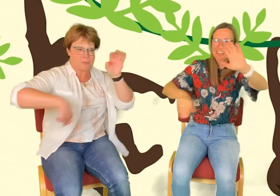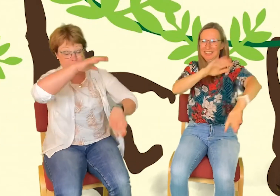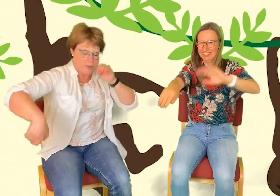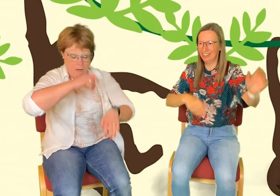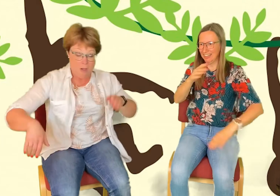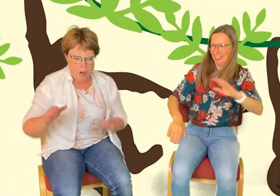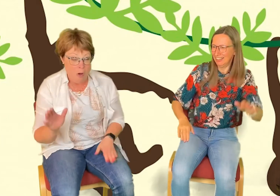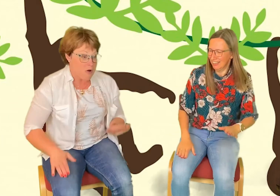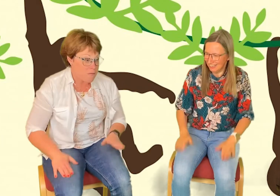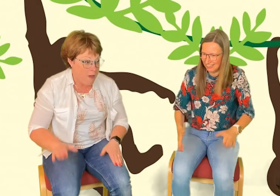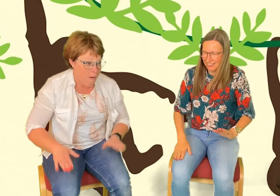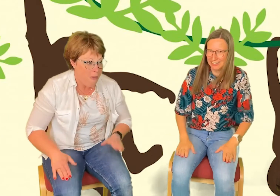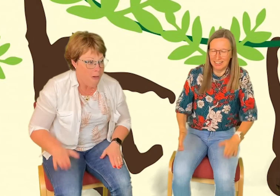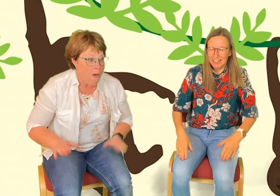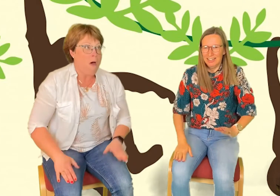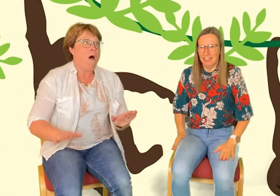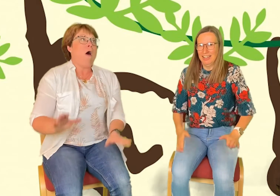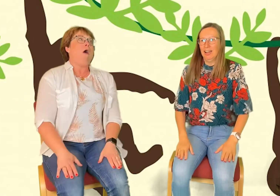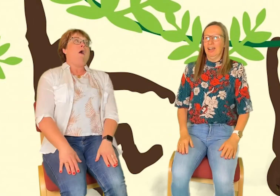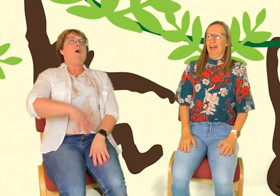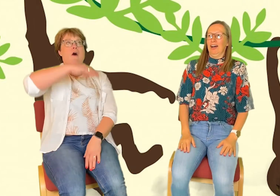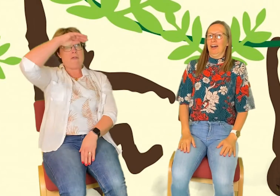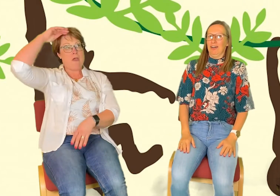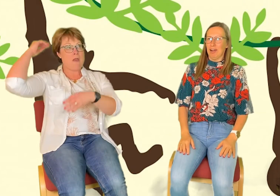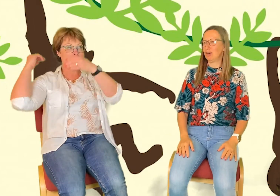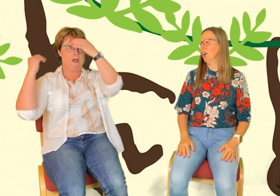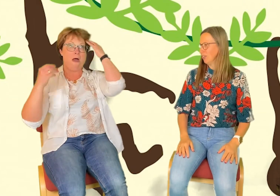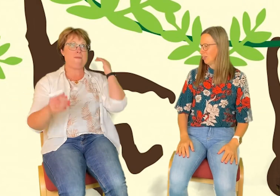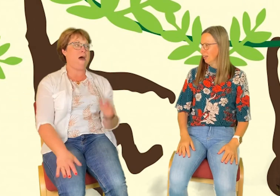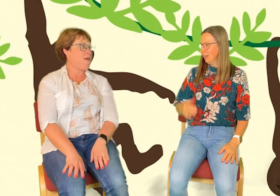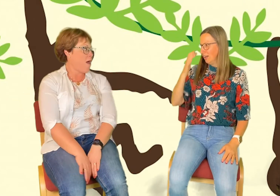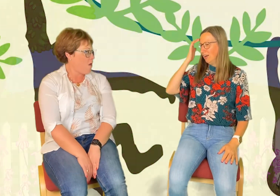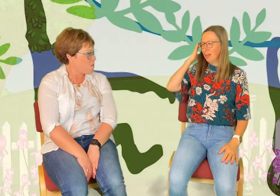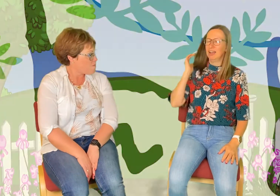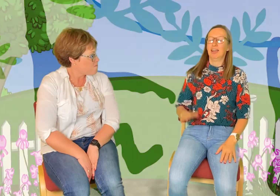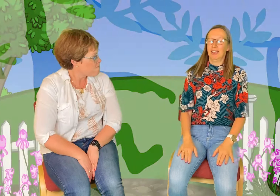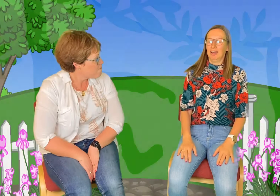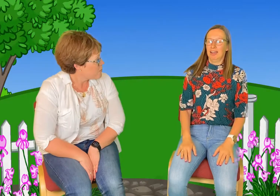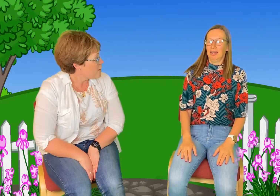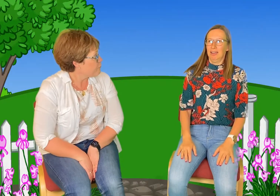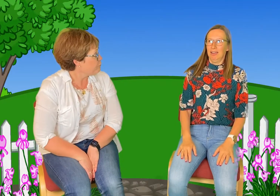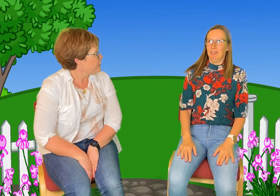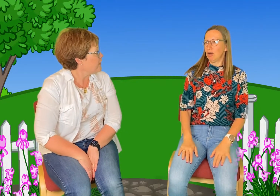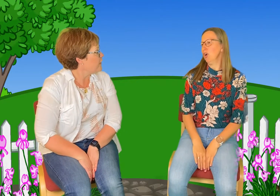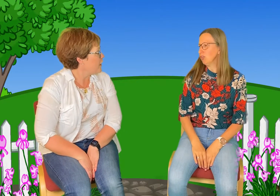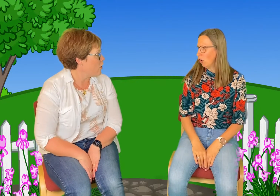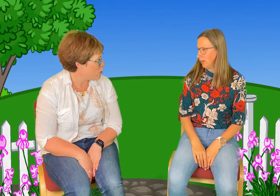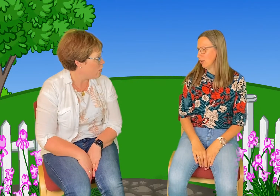Åh. Hallå. Och så mer. Åh. Åh. skönt. Maja. Vad skönt att ha lite